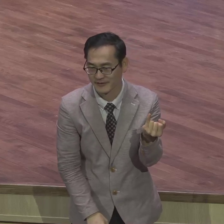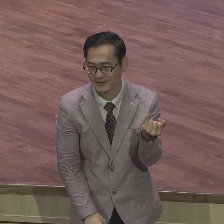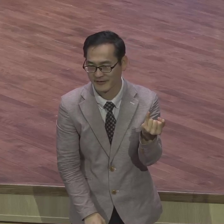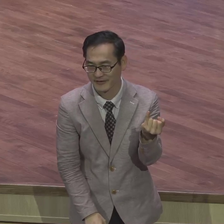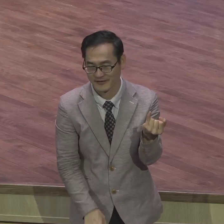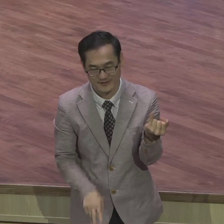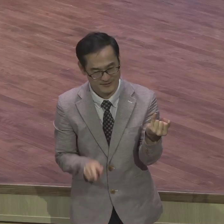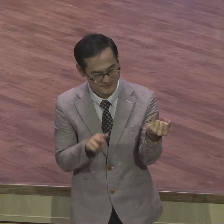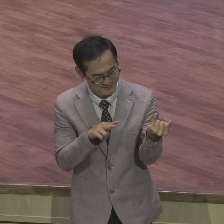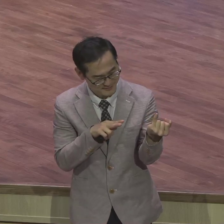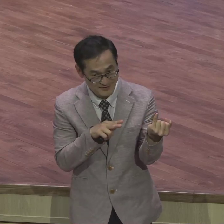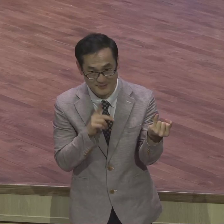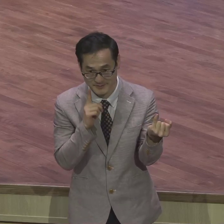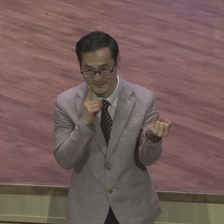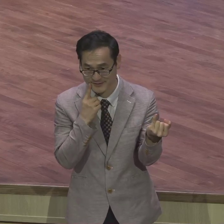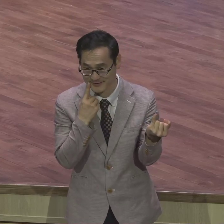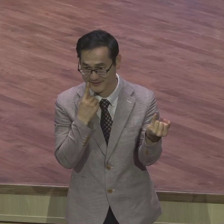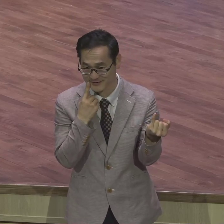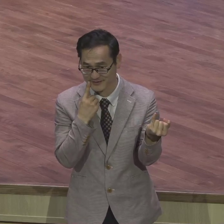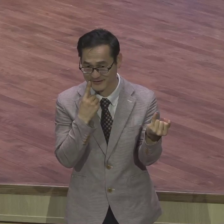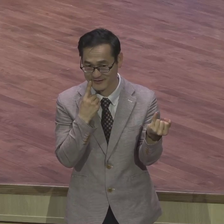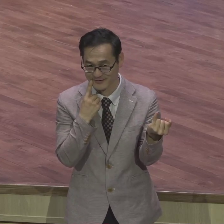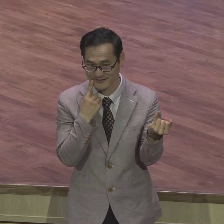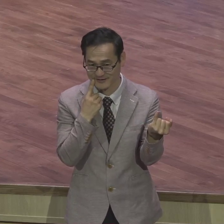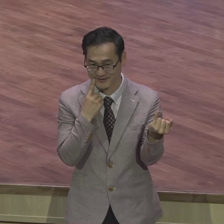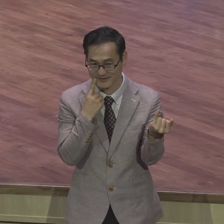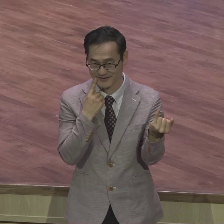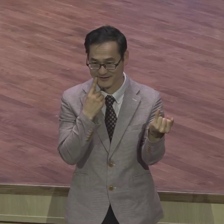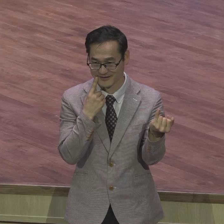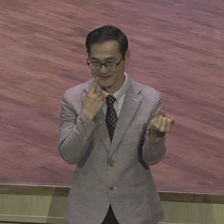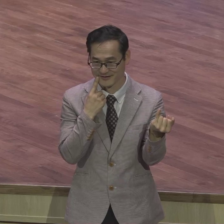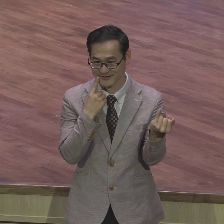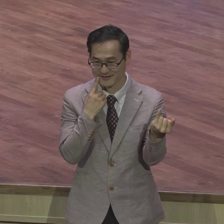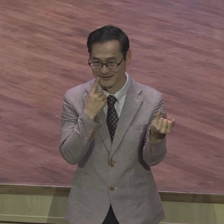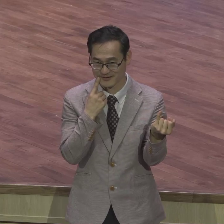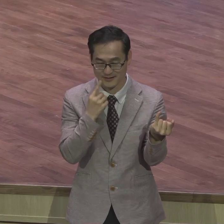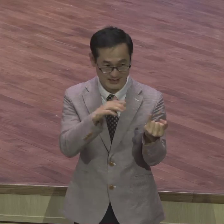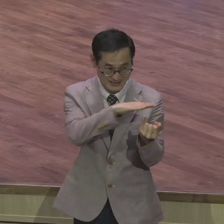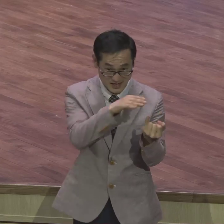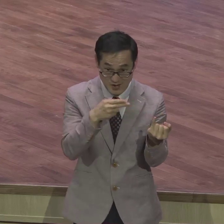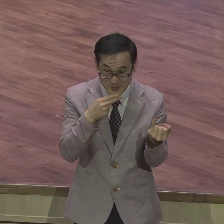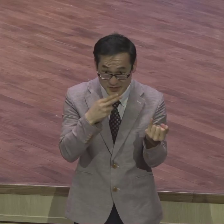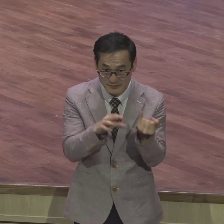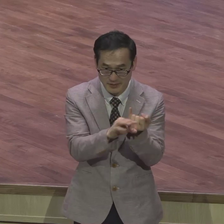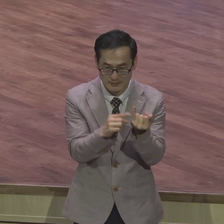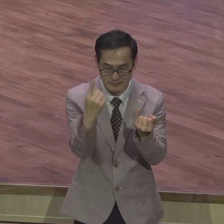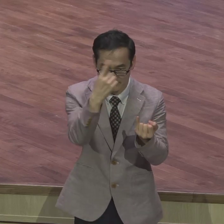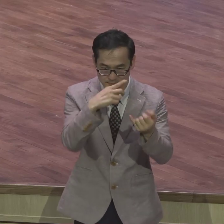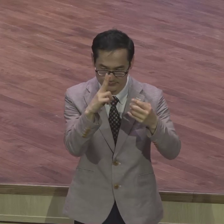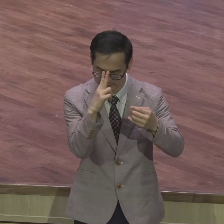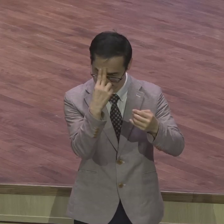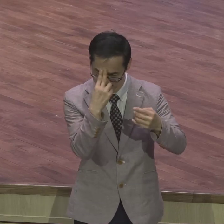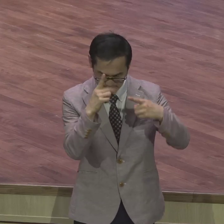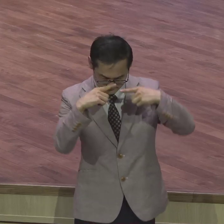보면요 굉장히 밝아요 못 받고 사는 사람들은 뭔가 그림자가 있어요